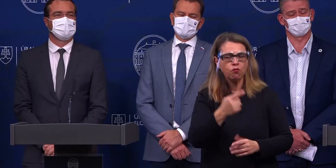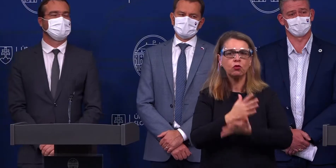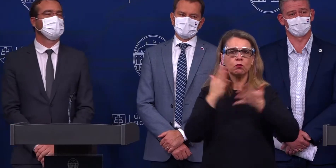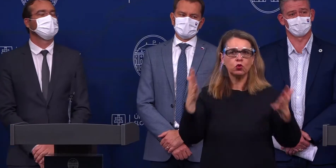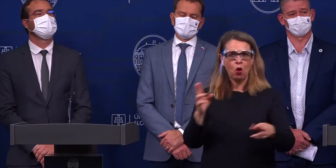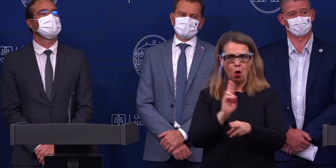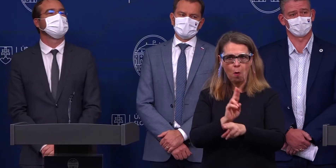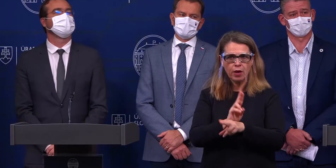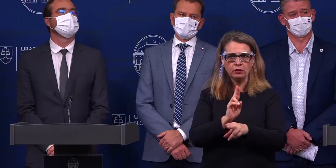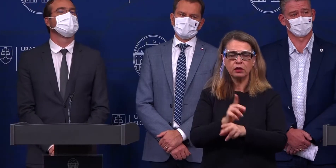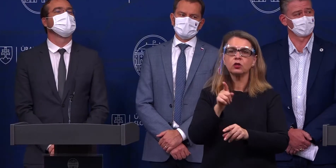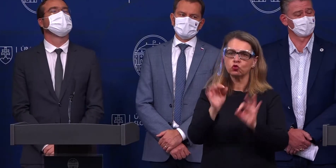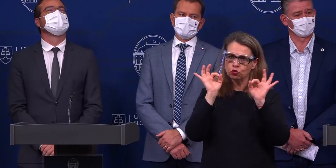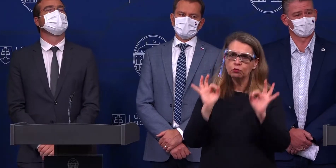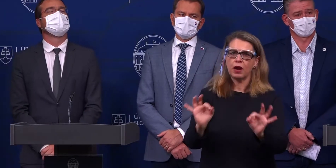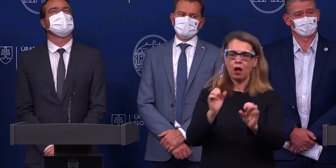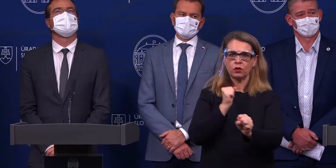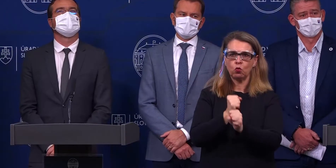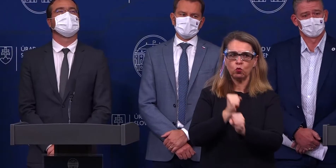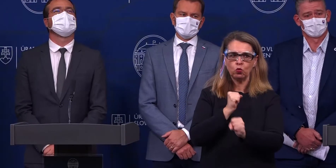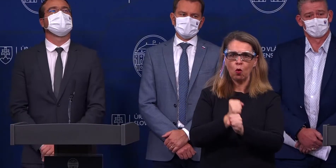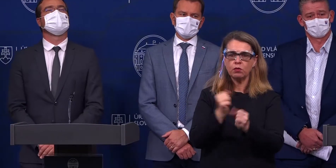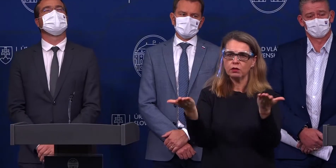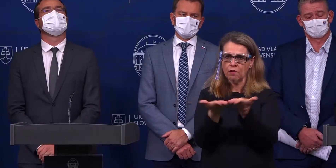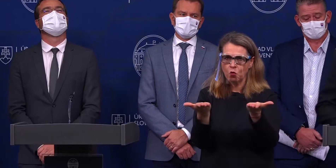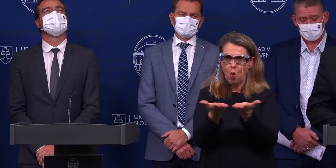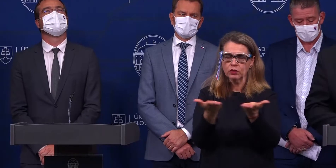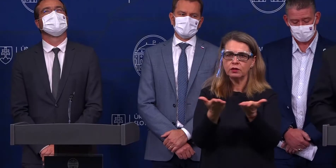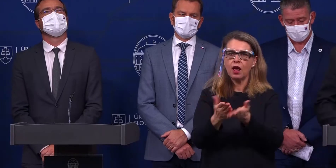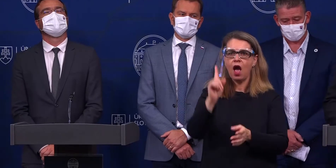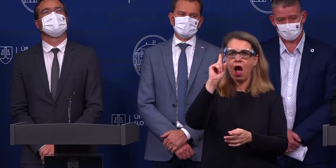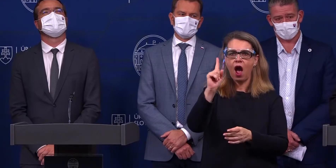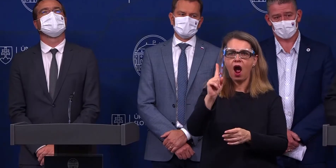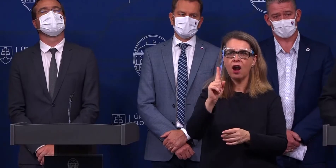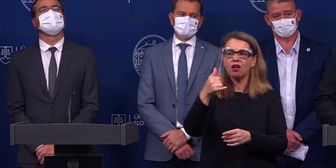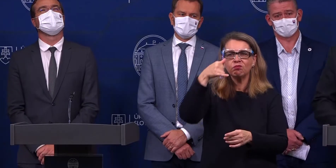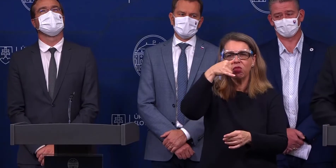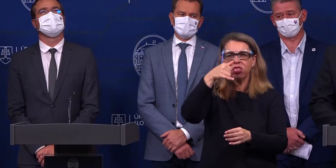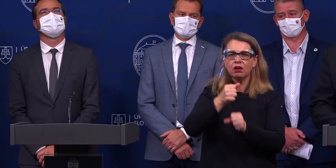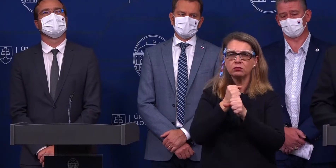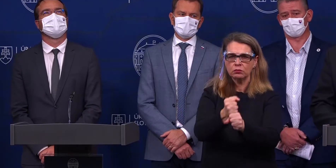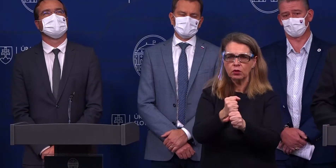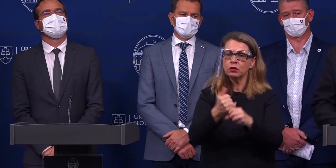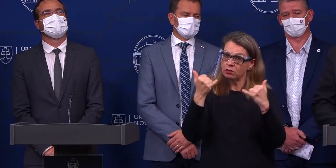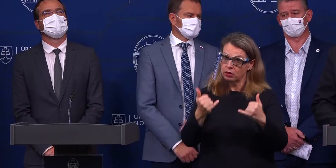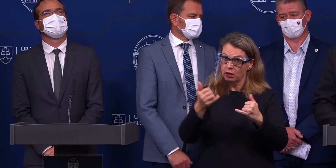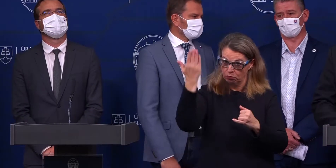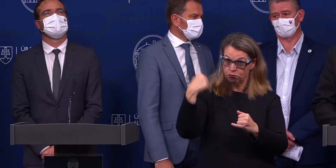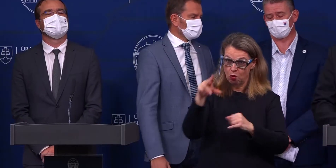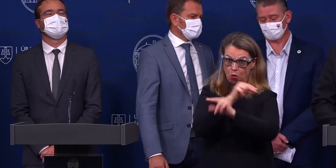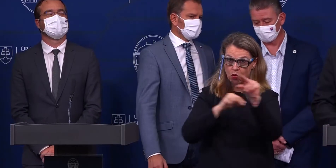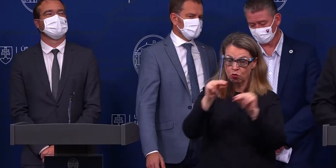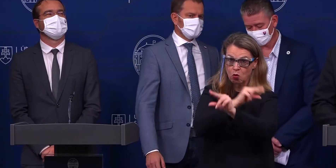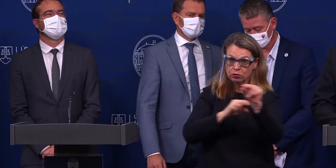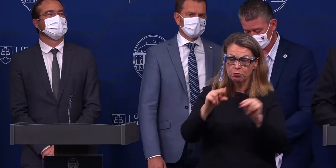opatrenia sú správne nastavené, adekvátne, ale nedodržiavajú sa. Či ste sa teraz bavili o nejakom